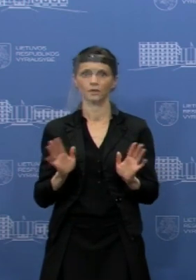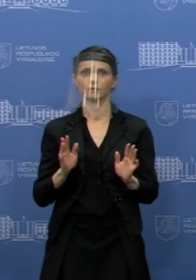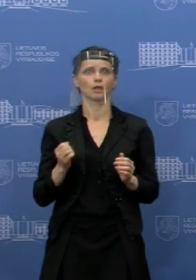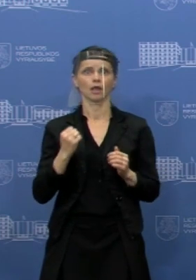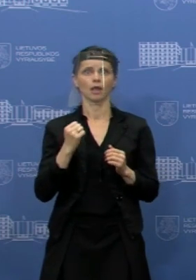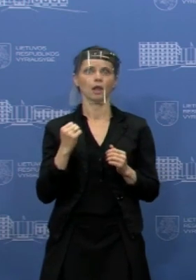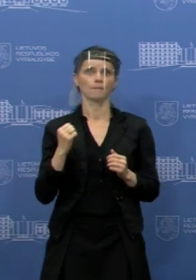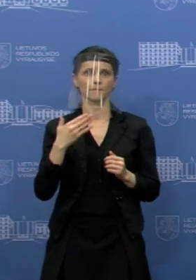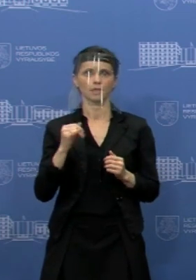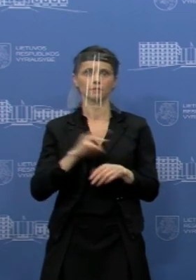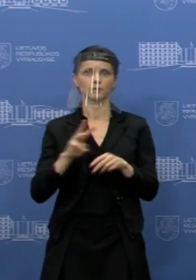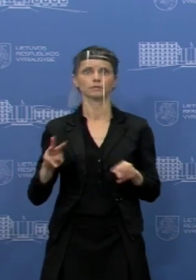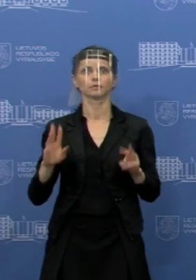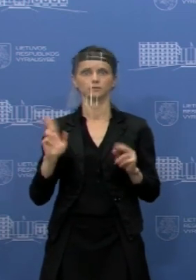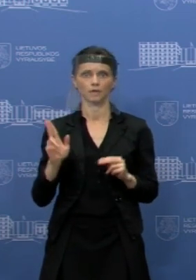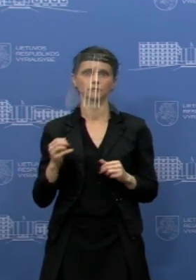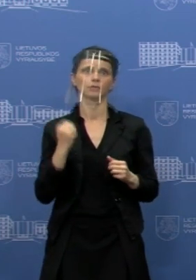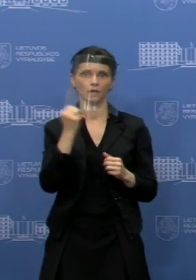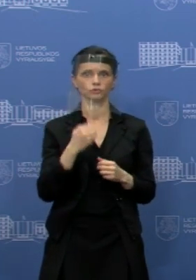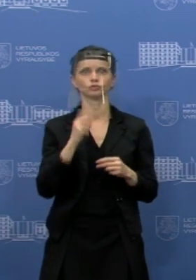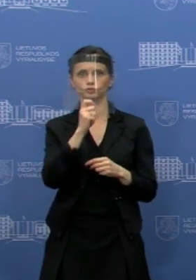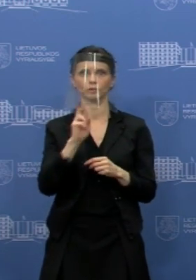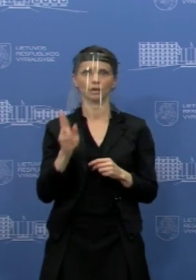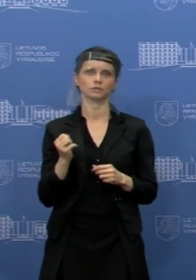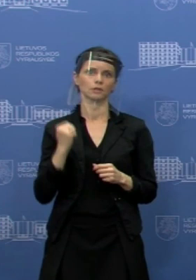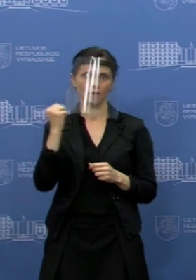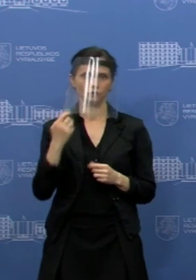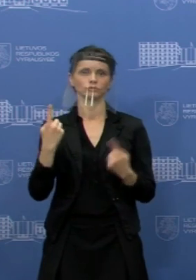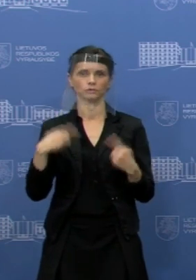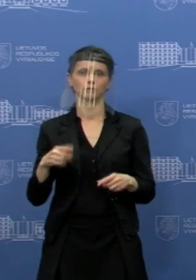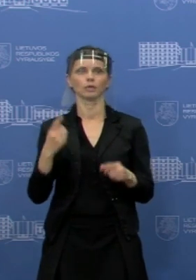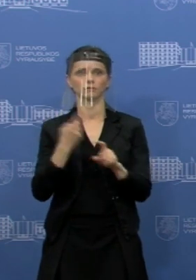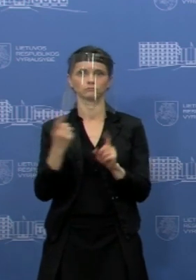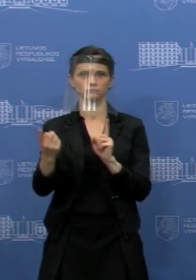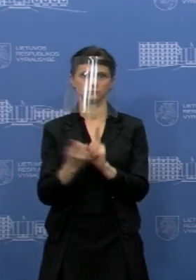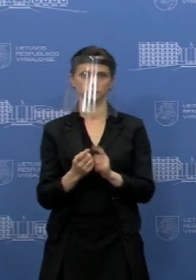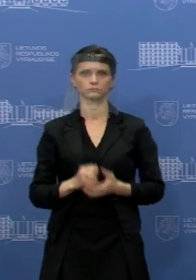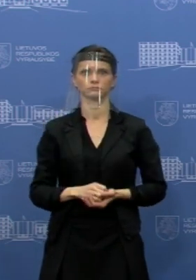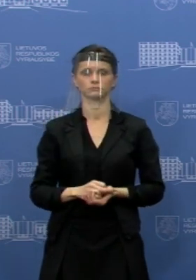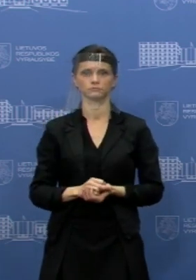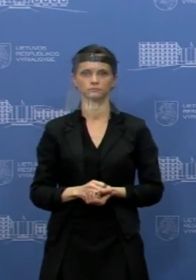ministru iš atsakymus, kolegom žurnalistam už klausimus ir iki sustikimų kitose spaudos konferencijose.